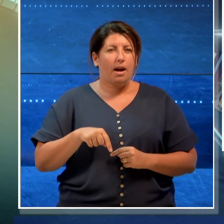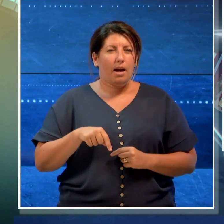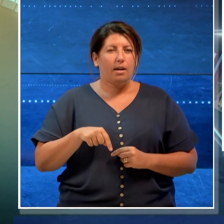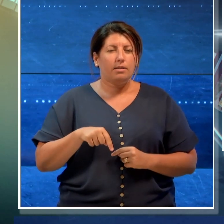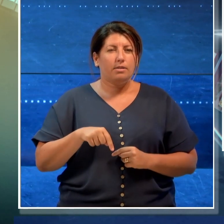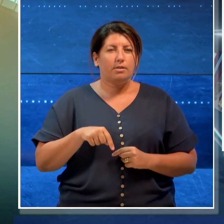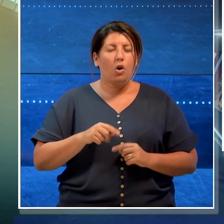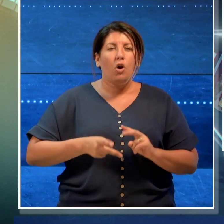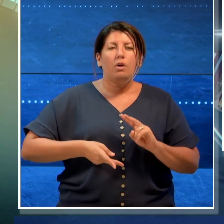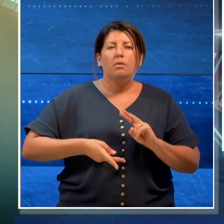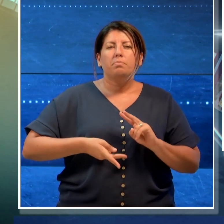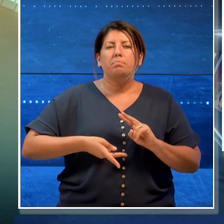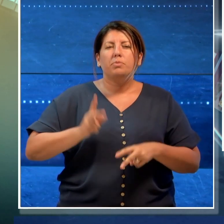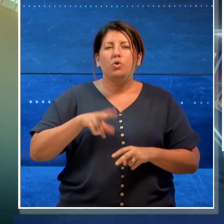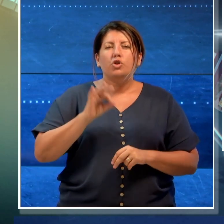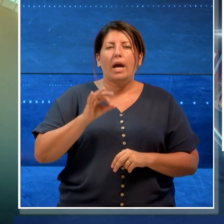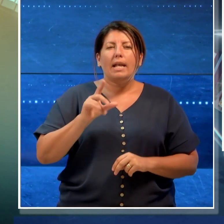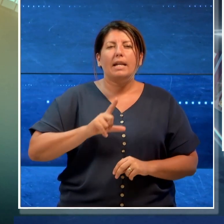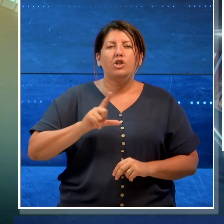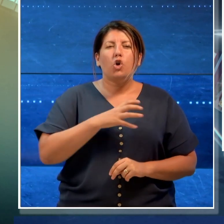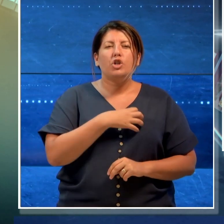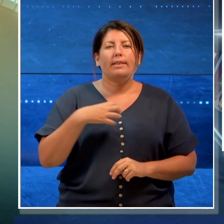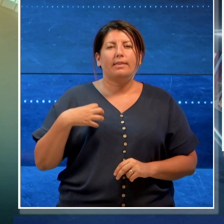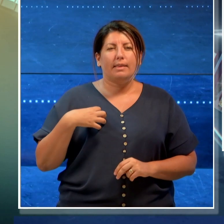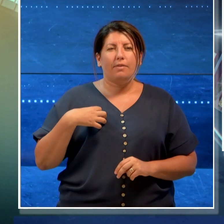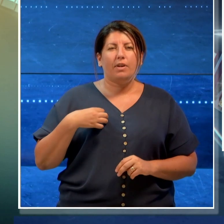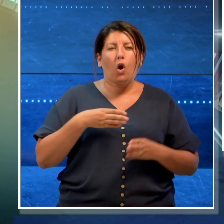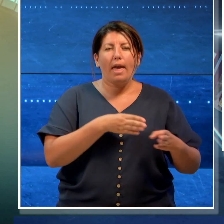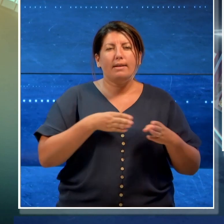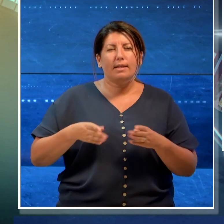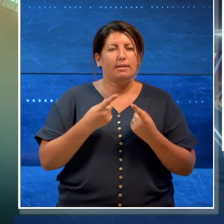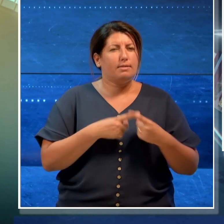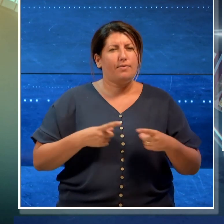padrona, è il liceo scientifico, con i vari indirizzi.